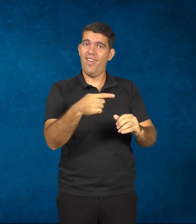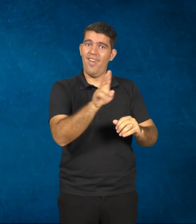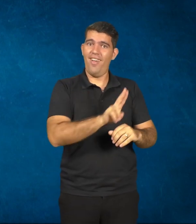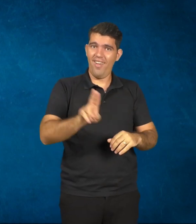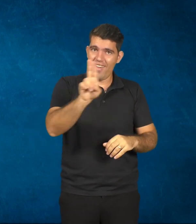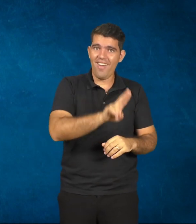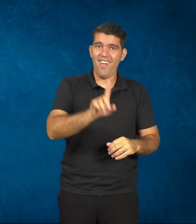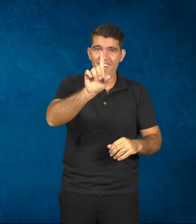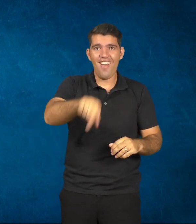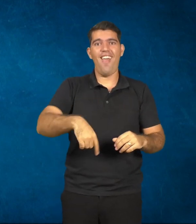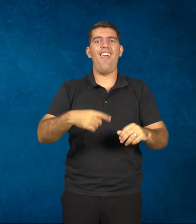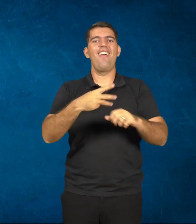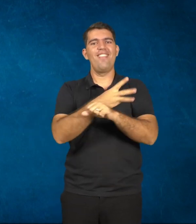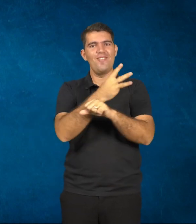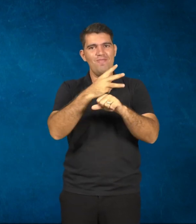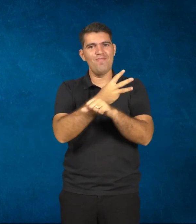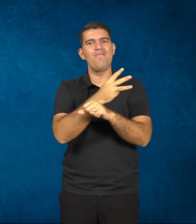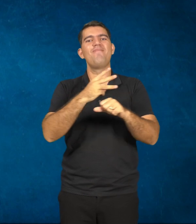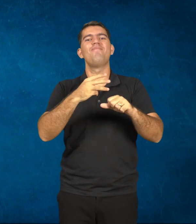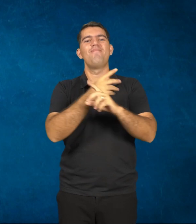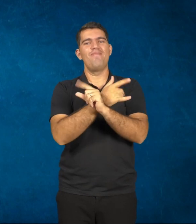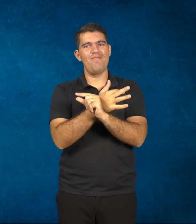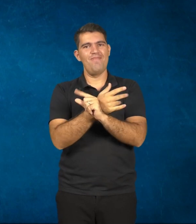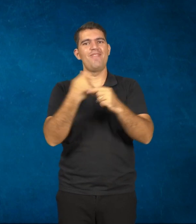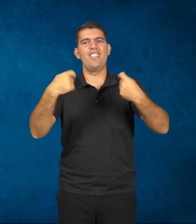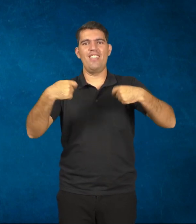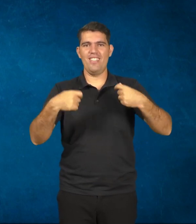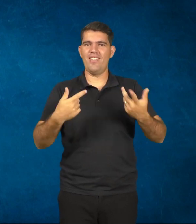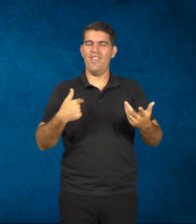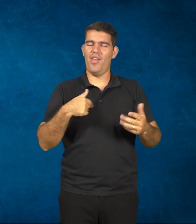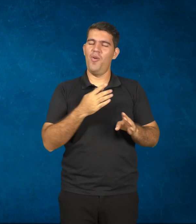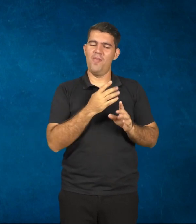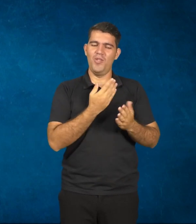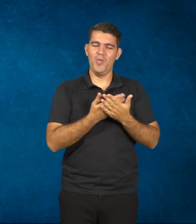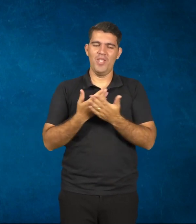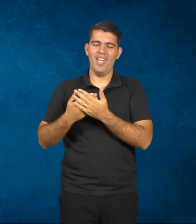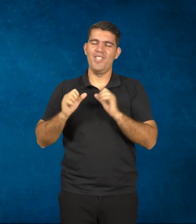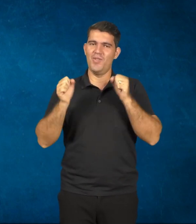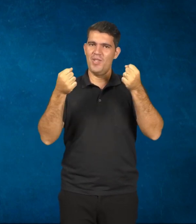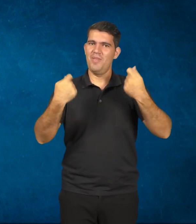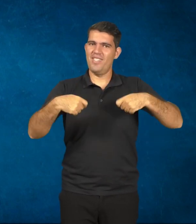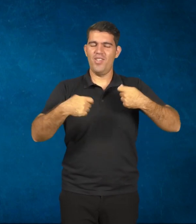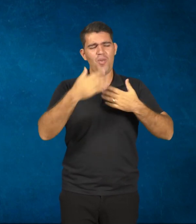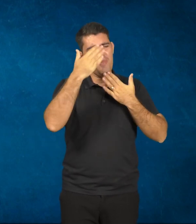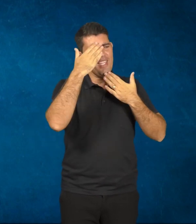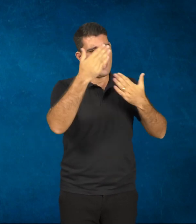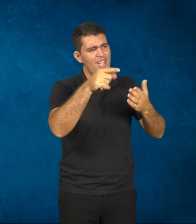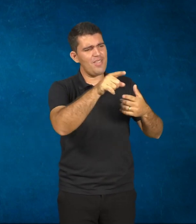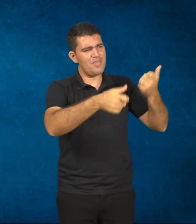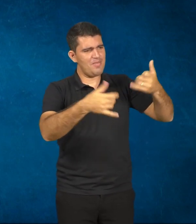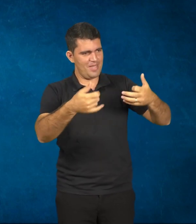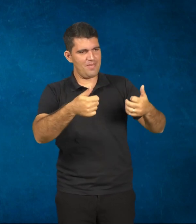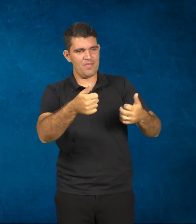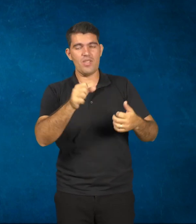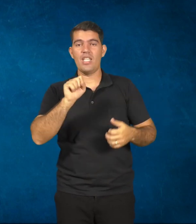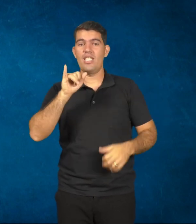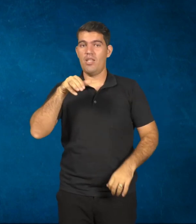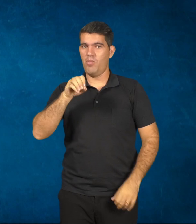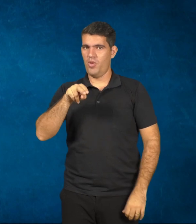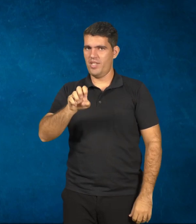também, porque isso não tem idade. Então, eu acho que é por aí. Obrigado pela sua participação. Simone. É, eu diria